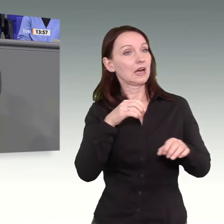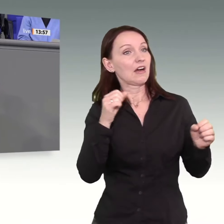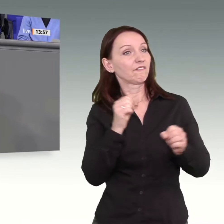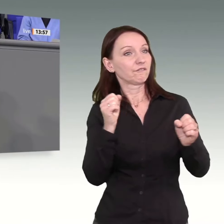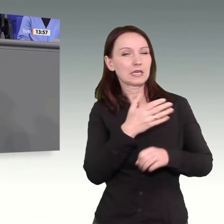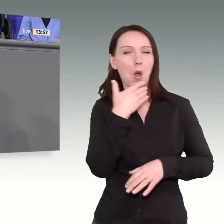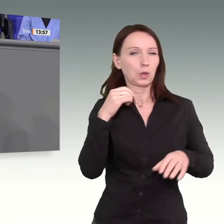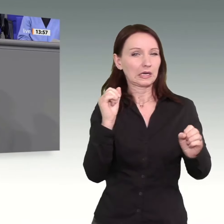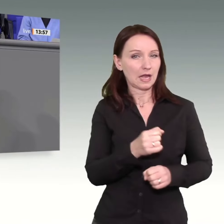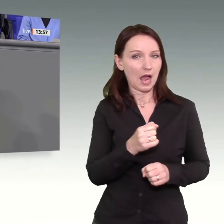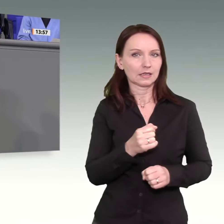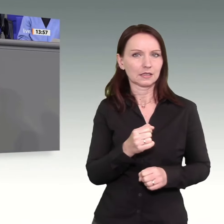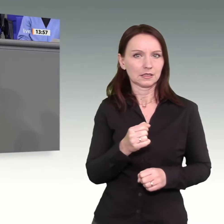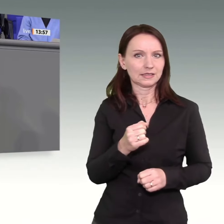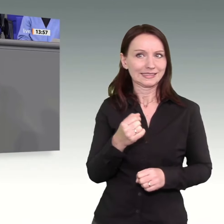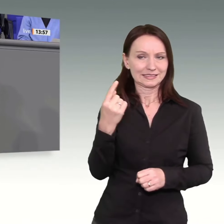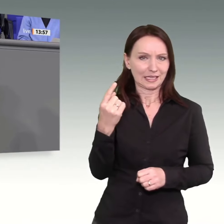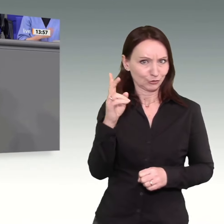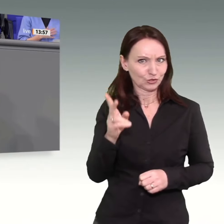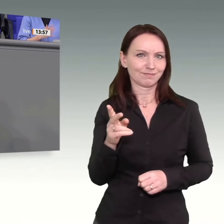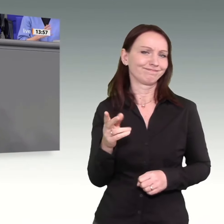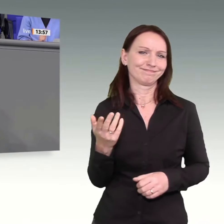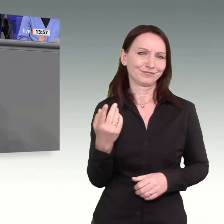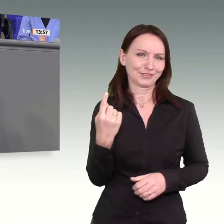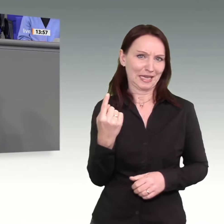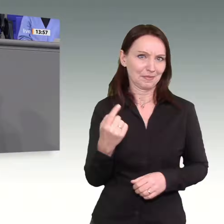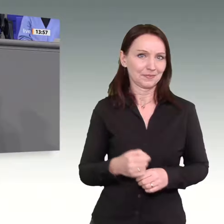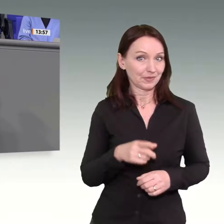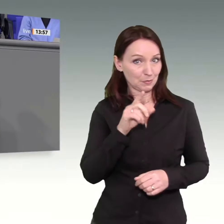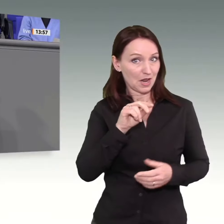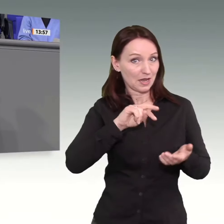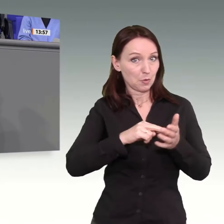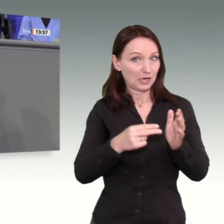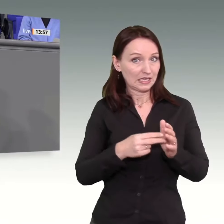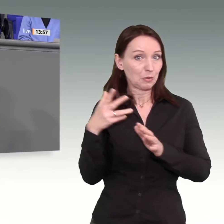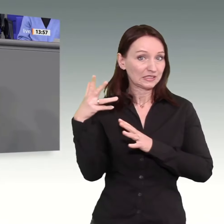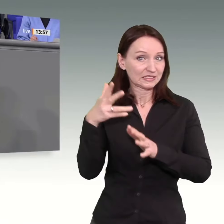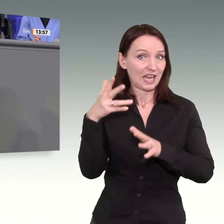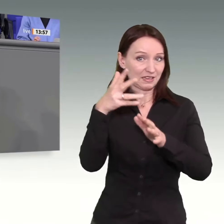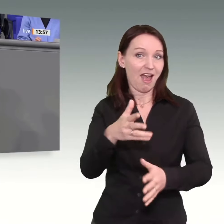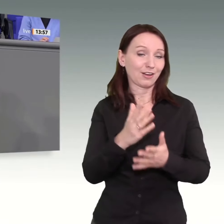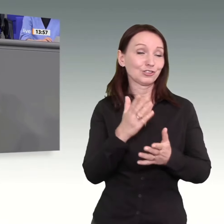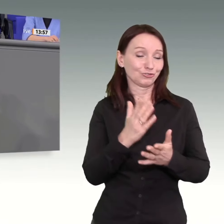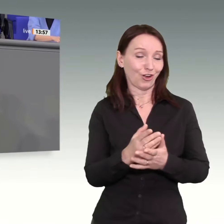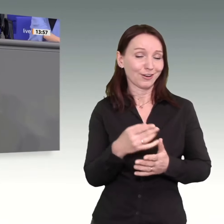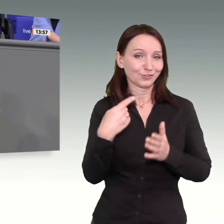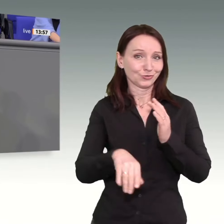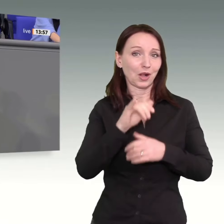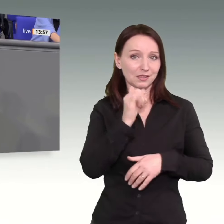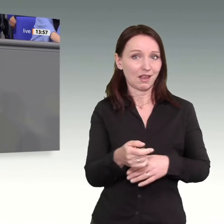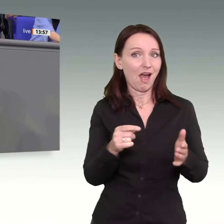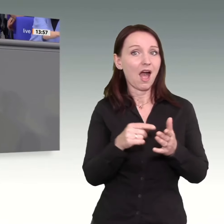Jahrzehnte, die dafür gesorgt hat, dass wir mittlerweile so schön wilde Winter haben, weil wir einfach die heißesten